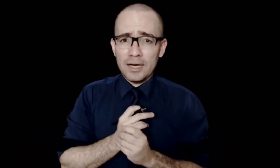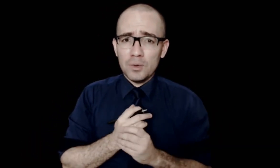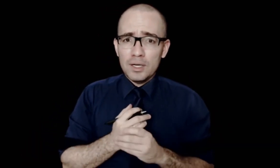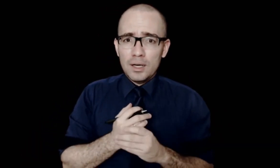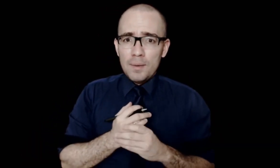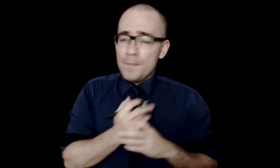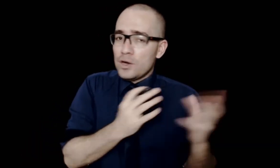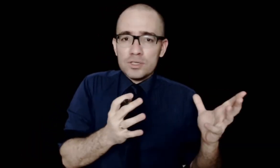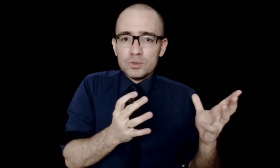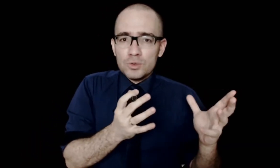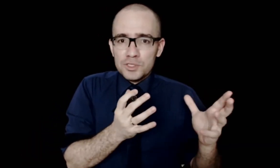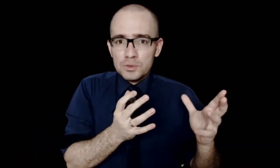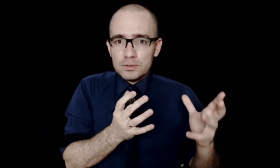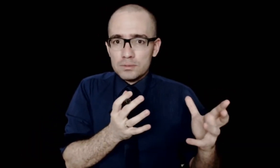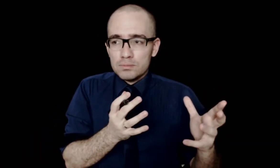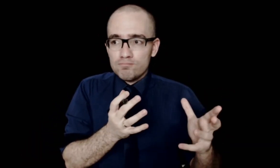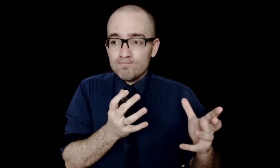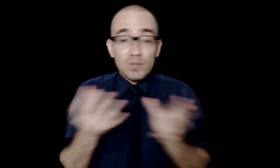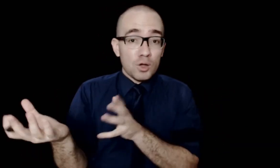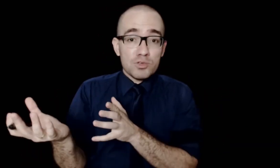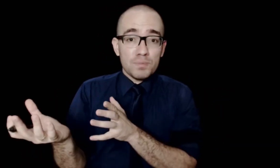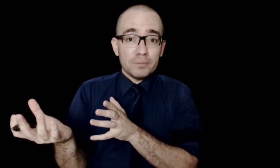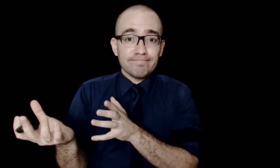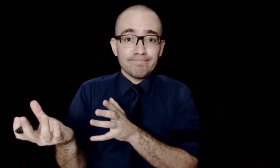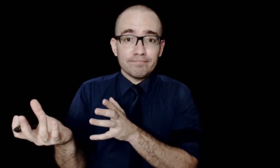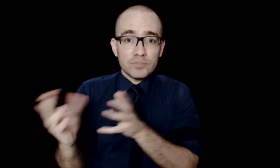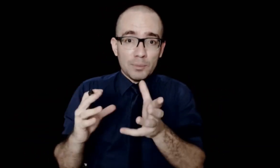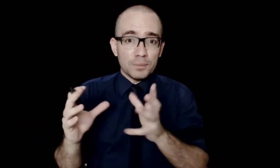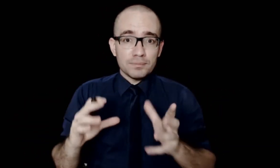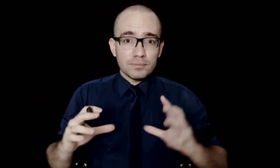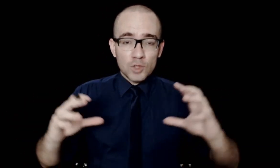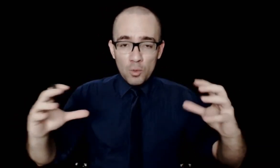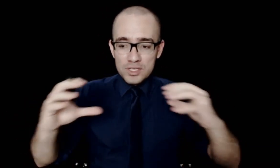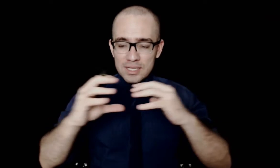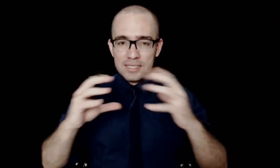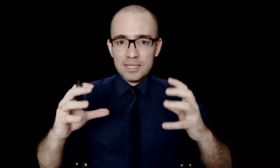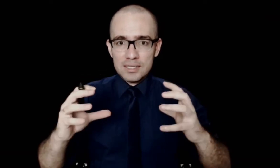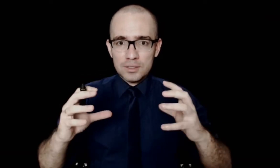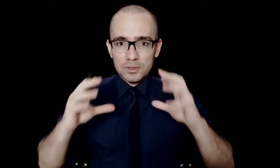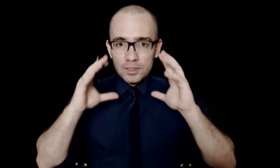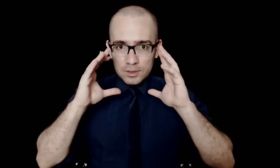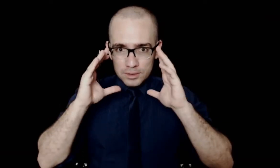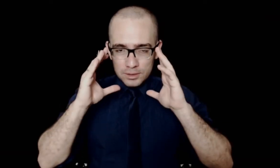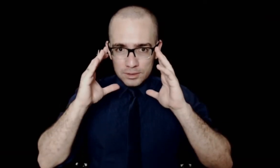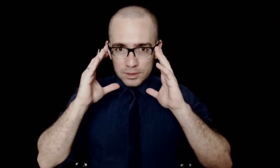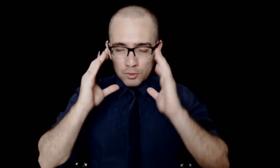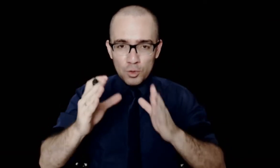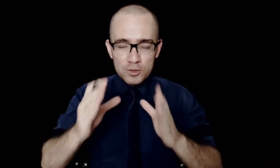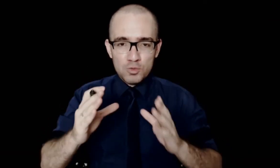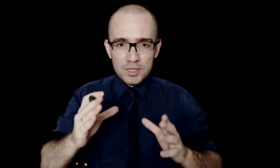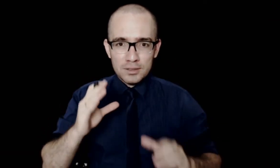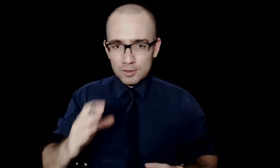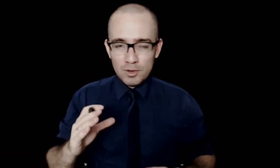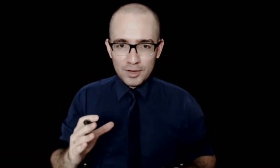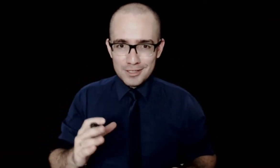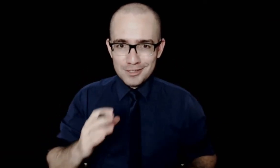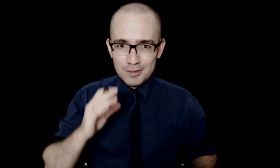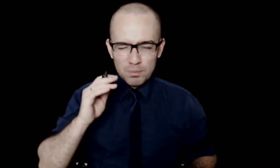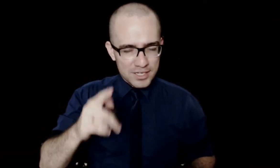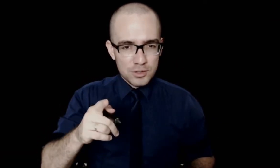real. Melhorando tudo isso, melhora o desempenho. Acabou. Como que se dá essa relação? Eu vou resumir em uma frase, mas